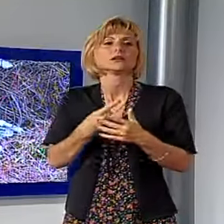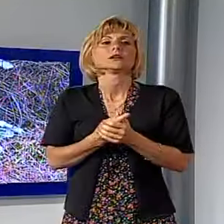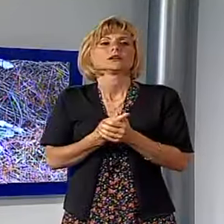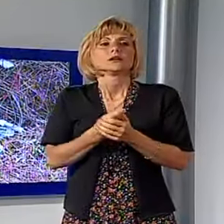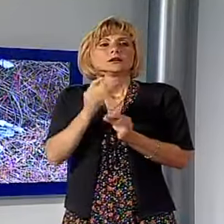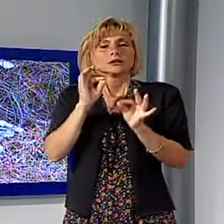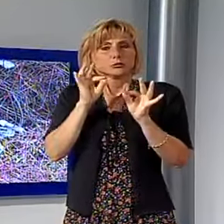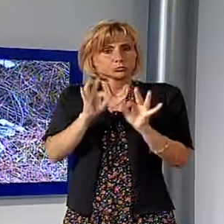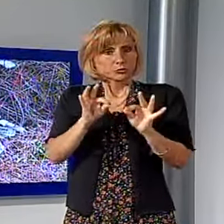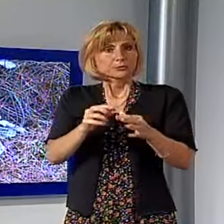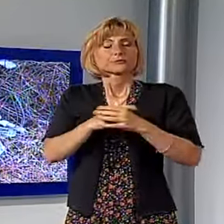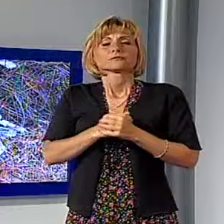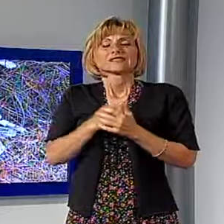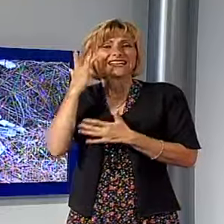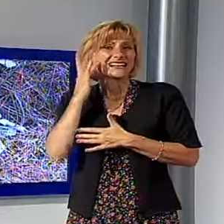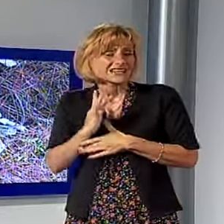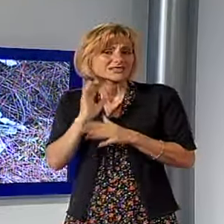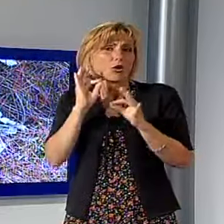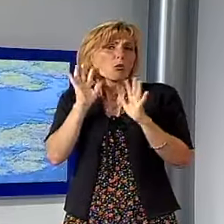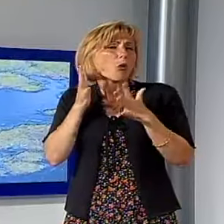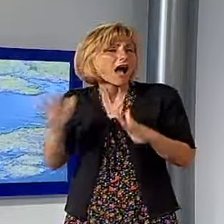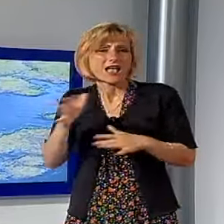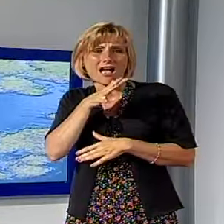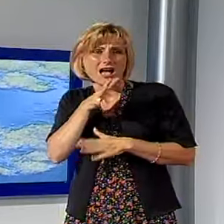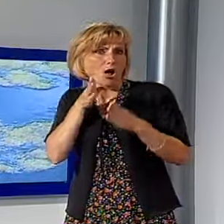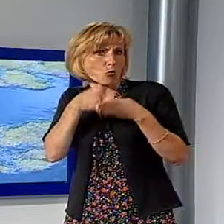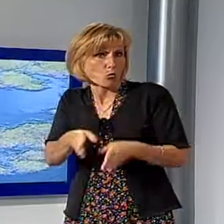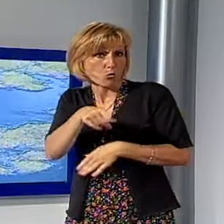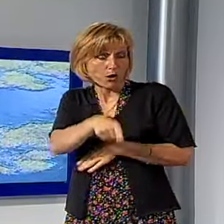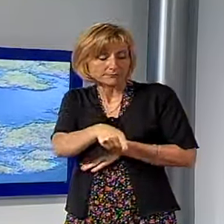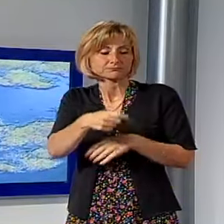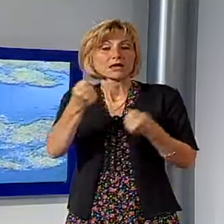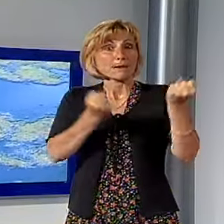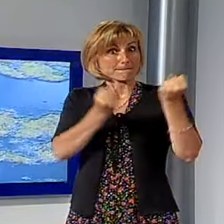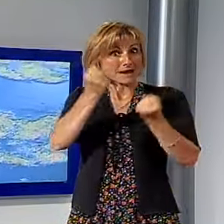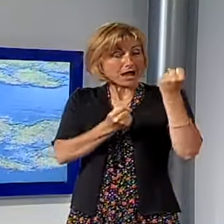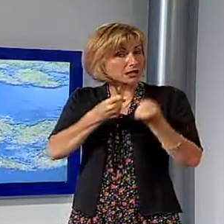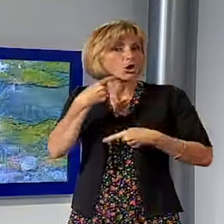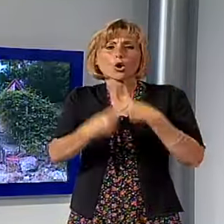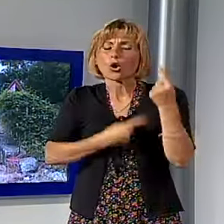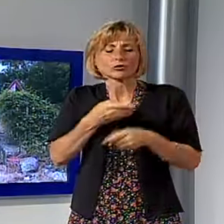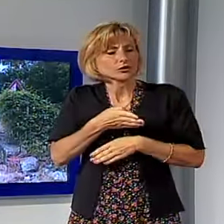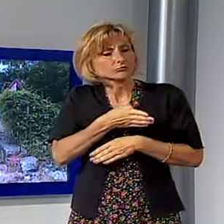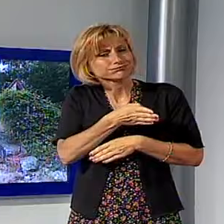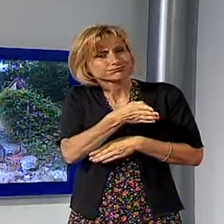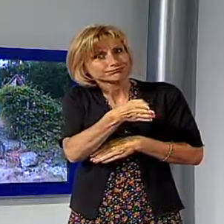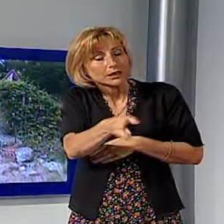che corre lungo la strada, rischiando di finire in acqua. L'auto ha proseguito la sua corsa per alcune decine di metri e si è scontrata con